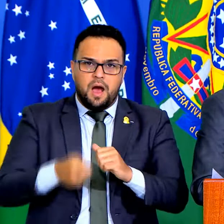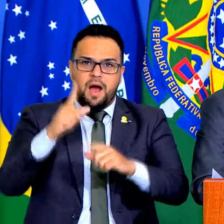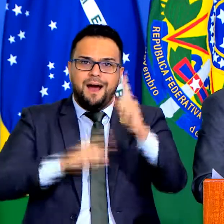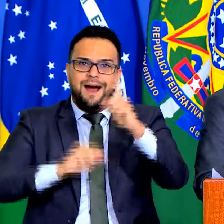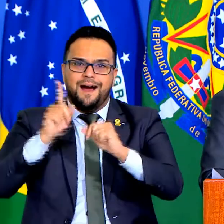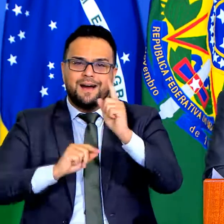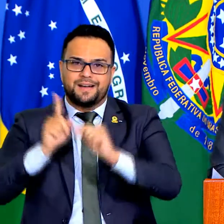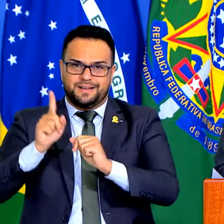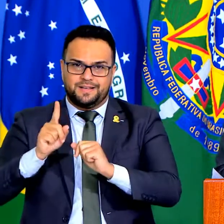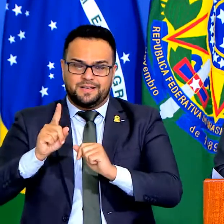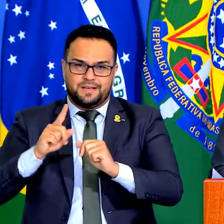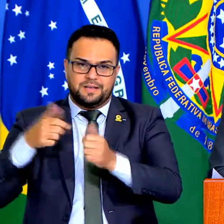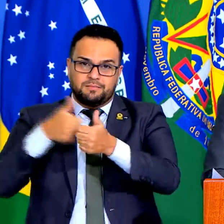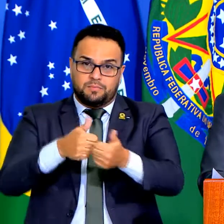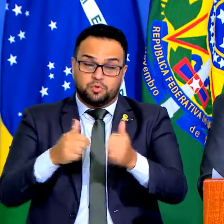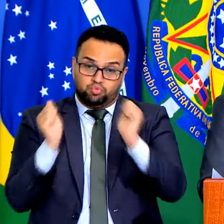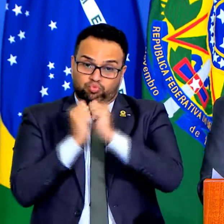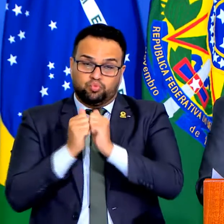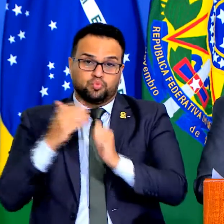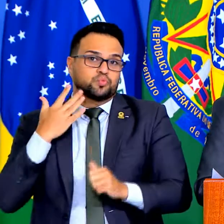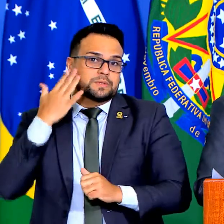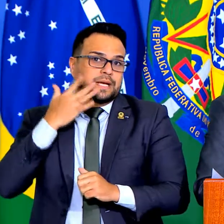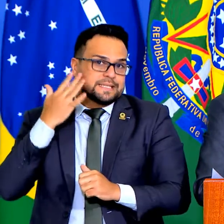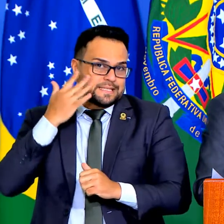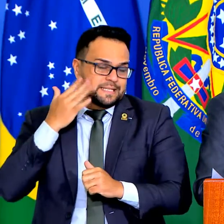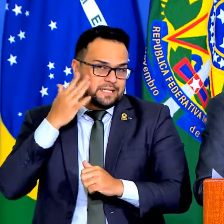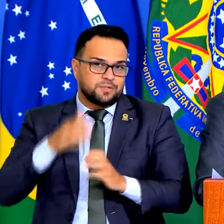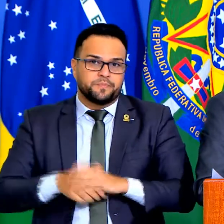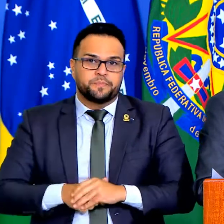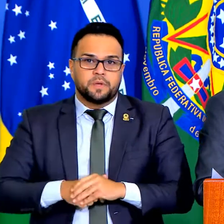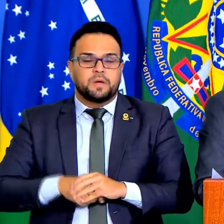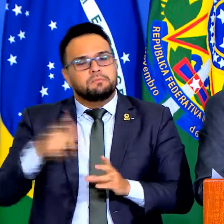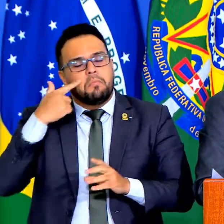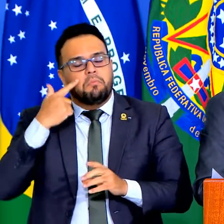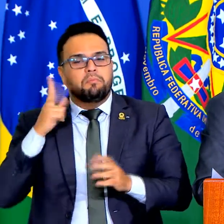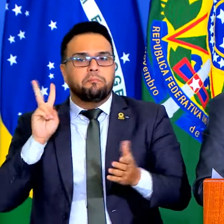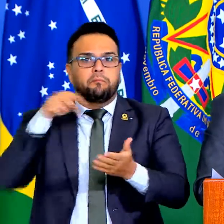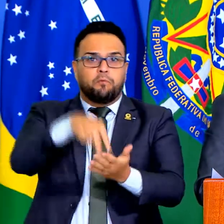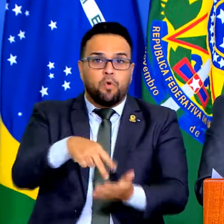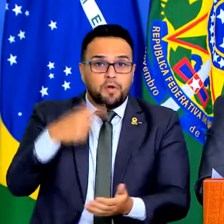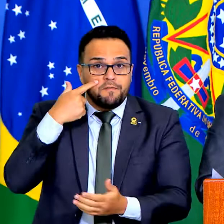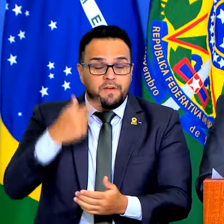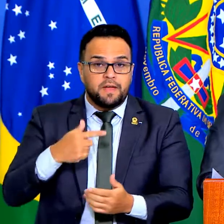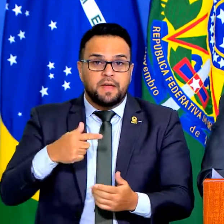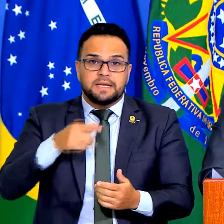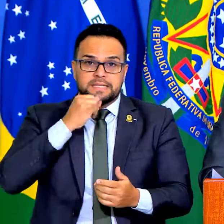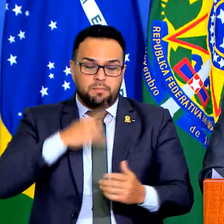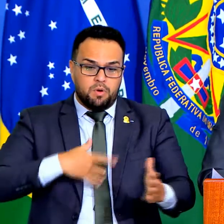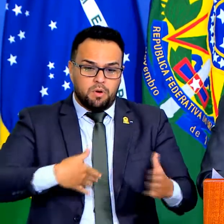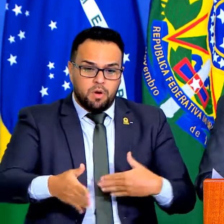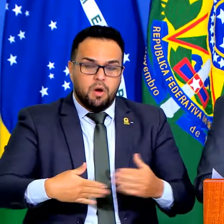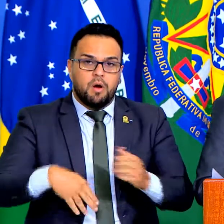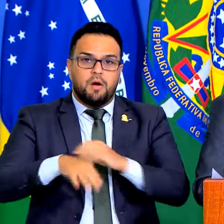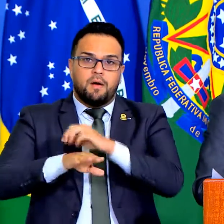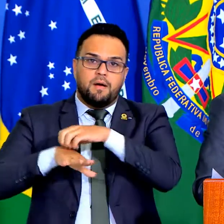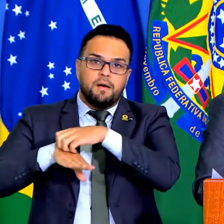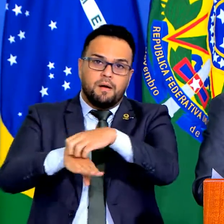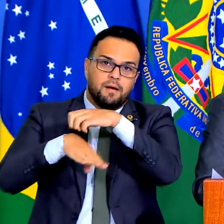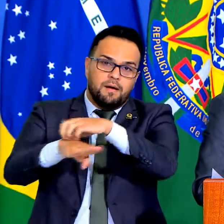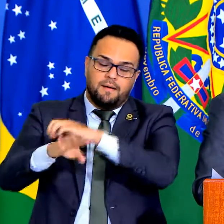a projeção é que o frete para o Acre diminuiu em 6%,